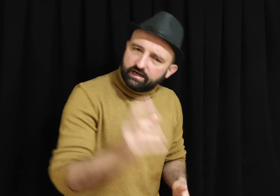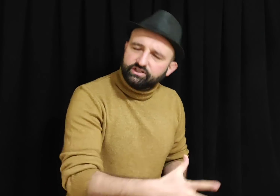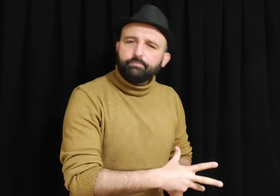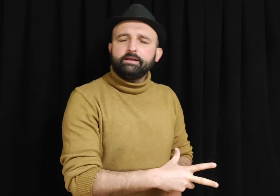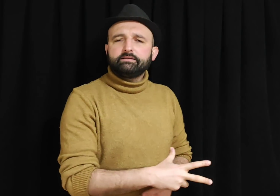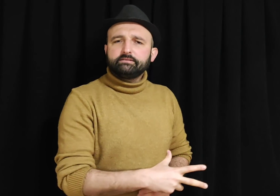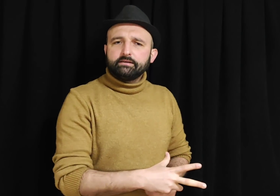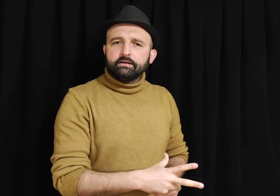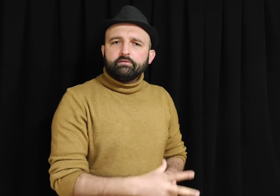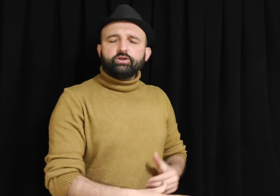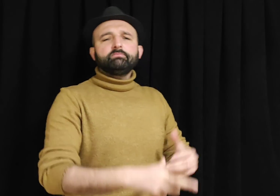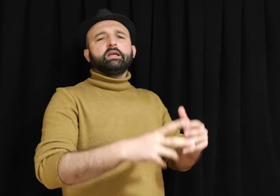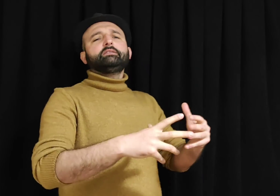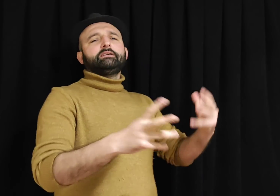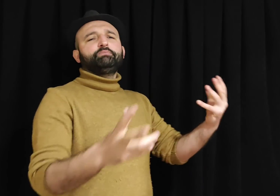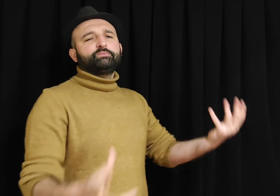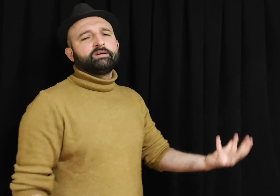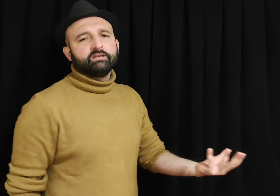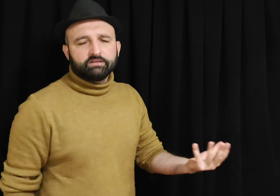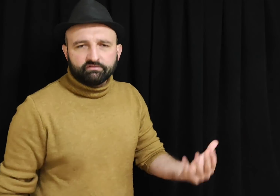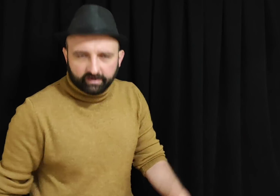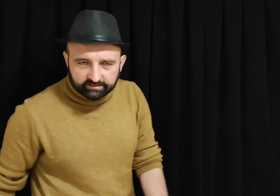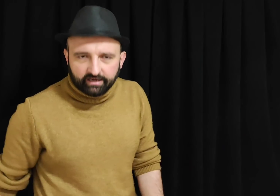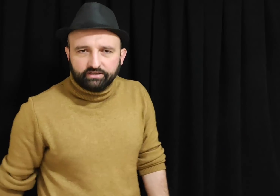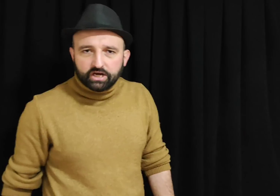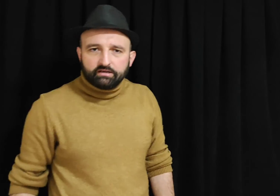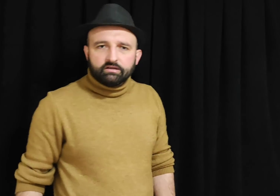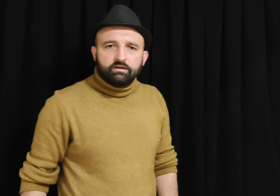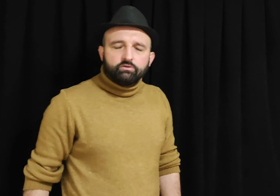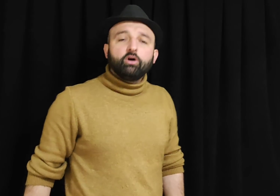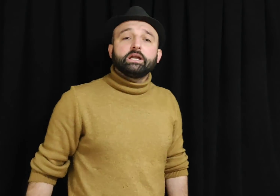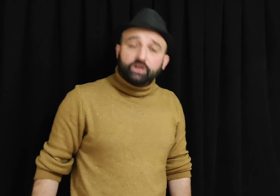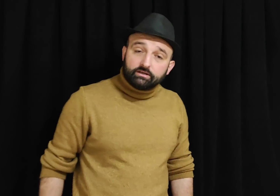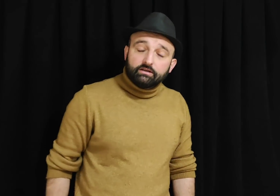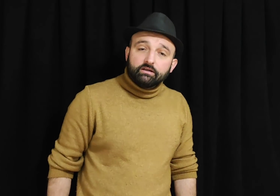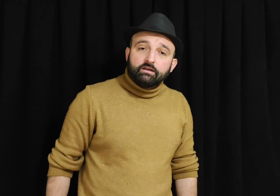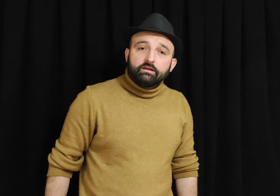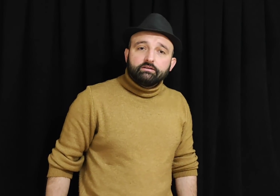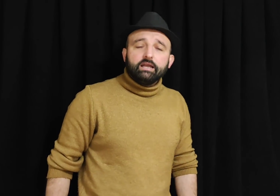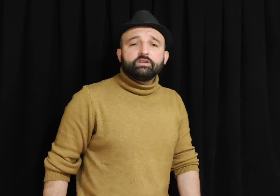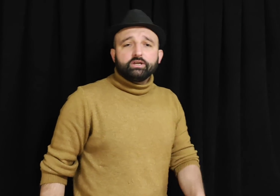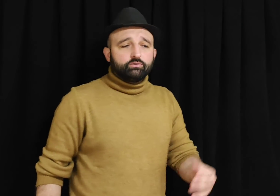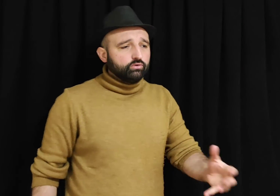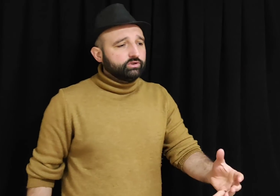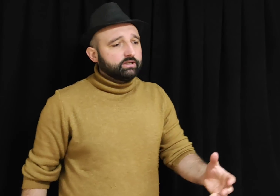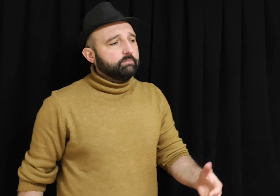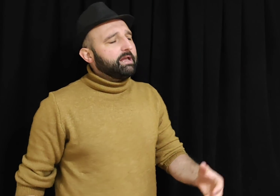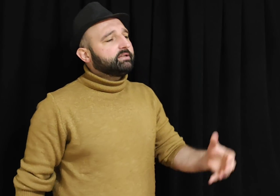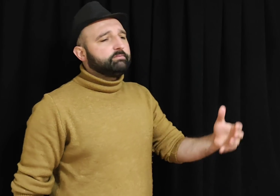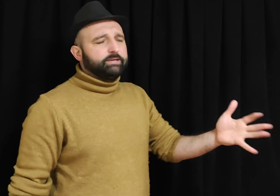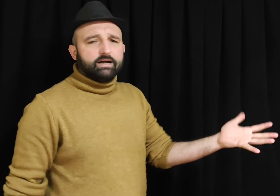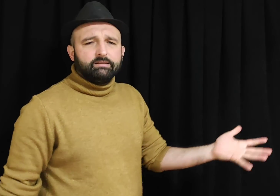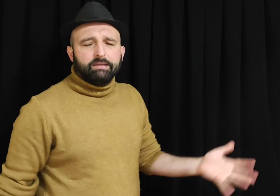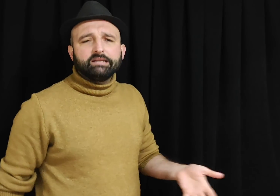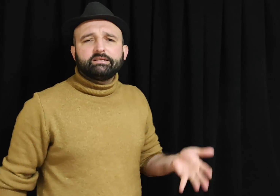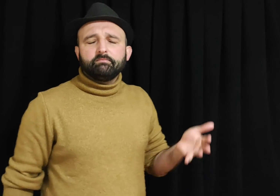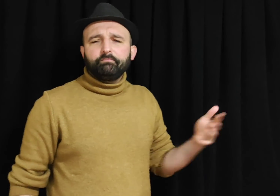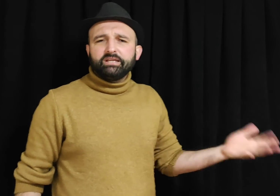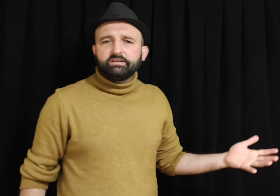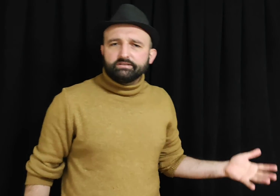AKP'lidir. Şimdi etkin pişmanlıktan faydalanacak. Ne olacak? Gelecek Türkiye'de belki bir ay, belki bir yıl